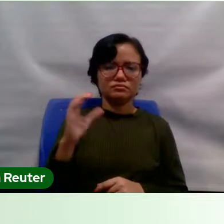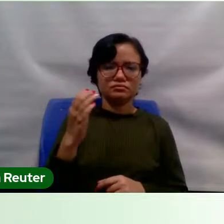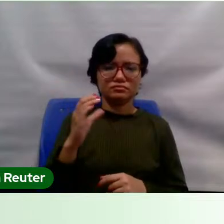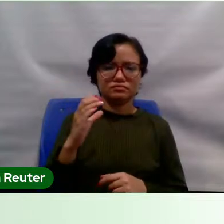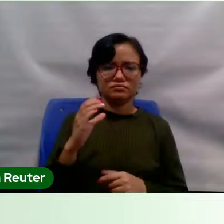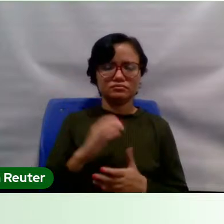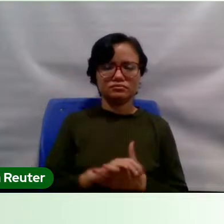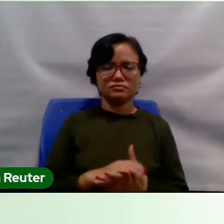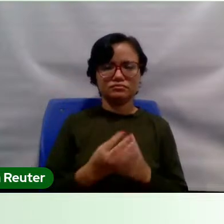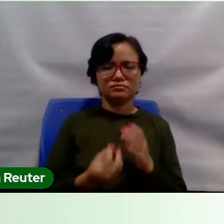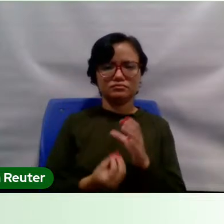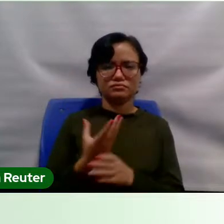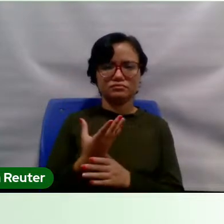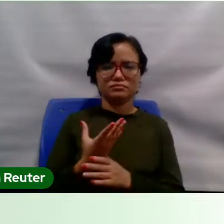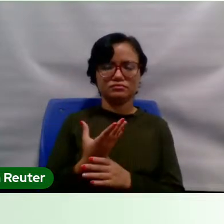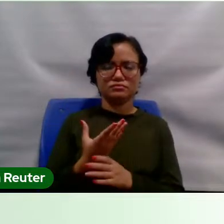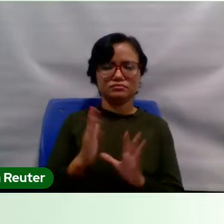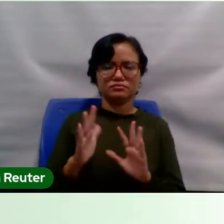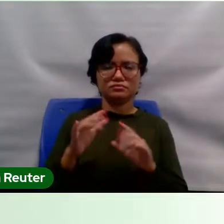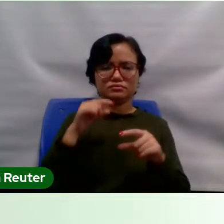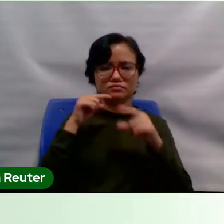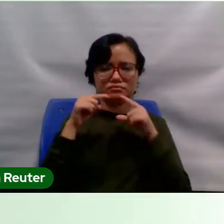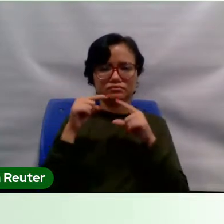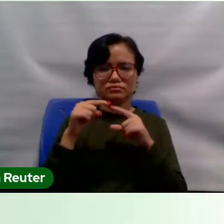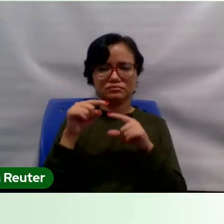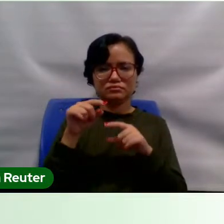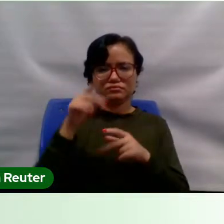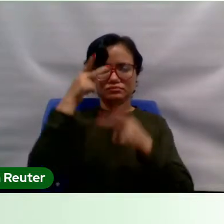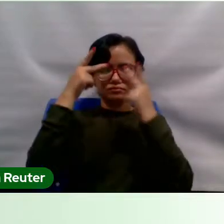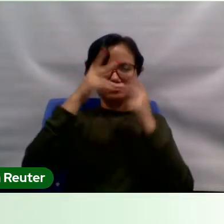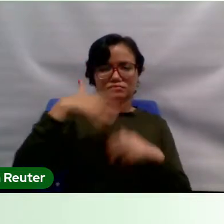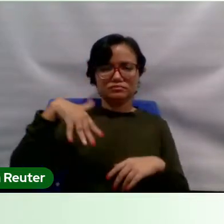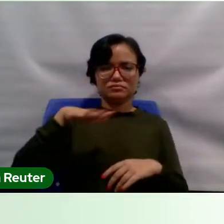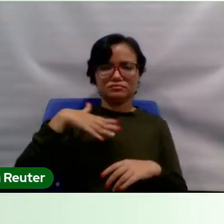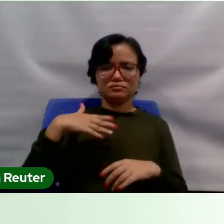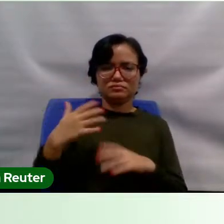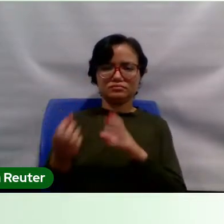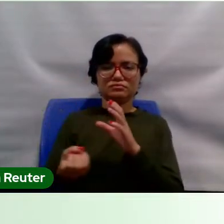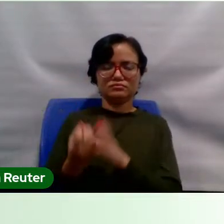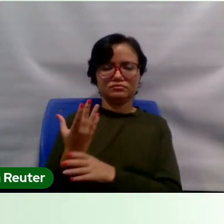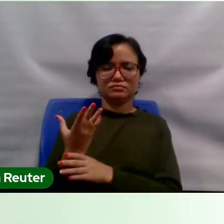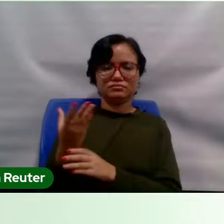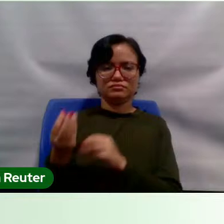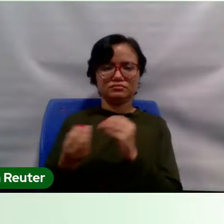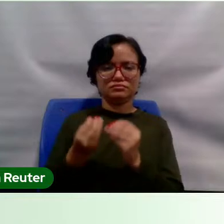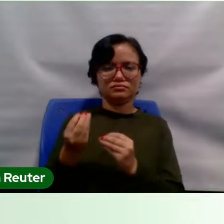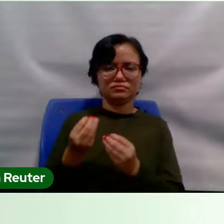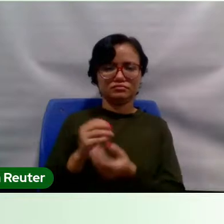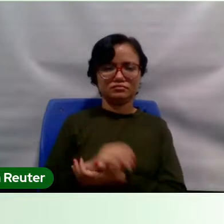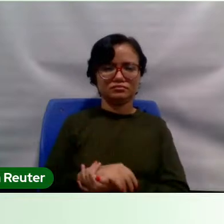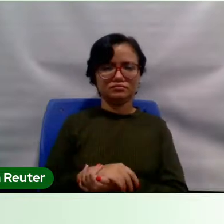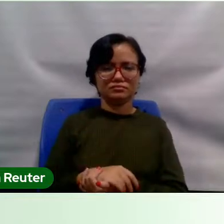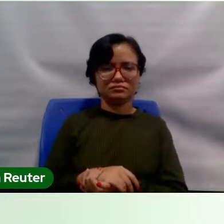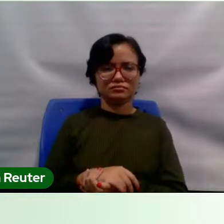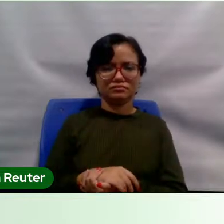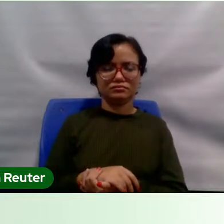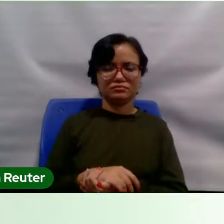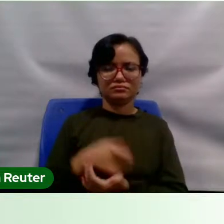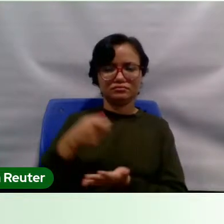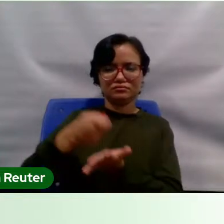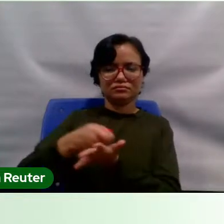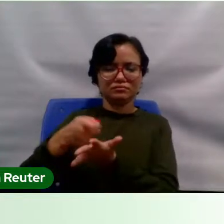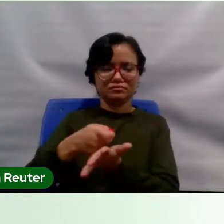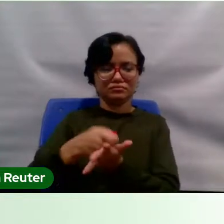se estabelece, não com diálogo com a população, ele se estabelece a partir de imposições,